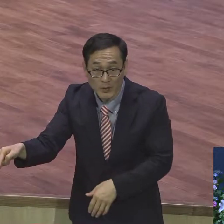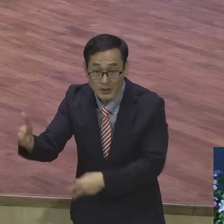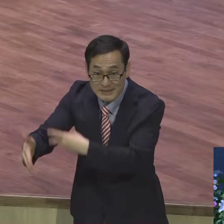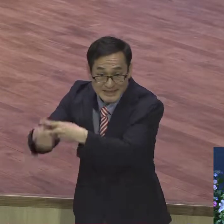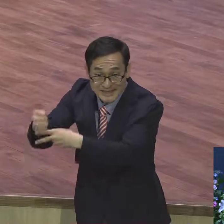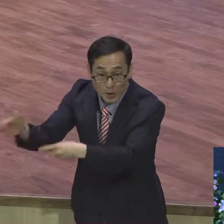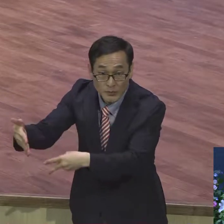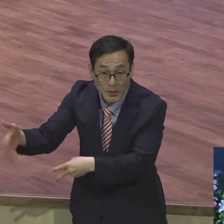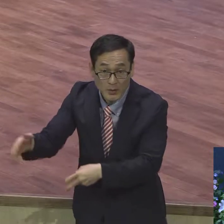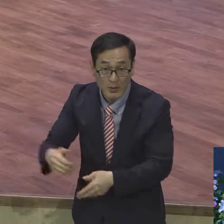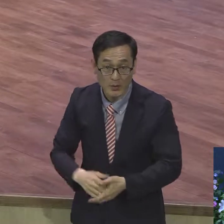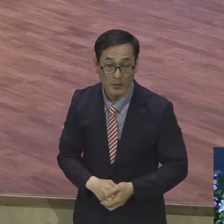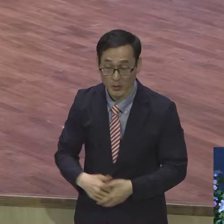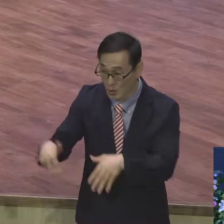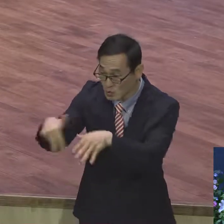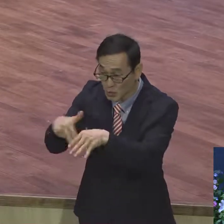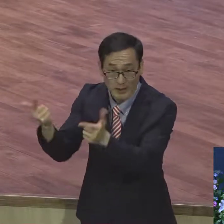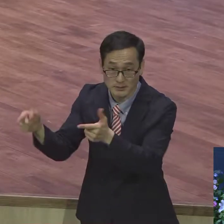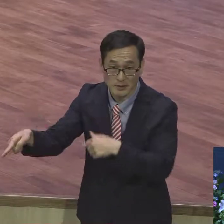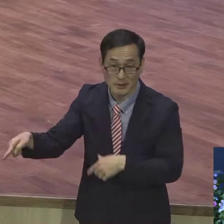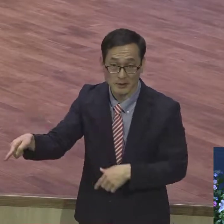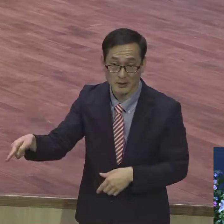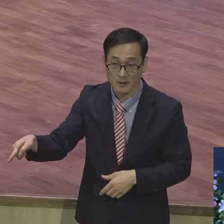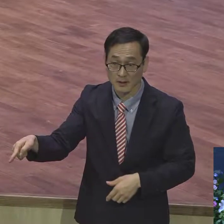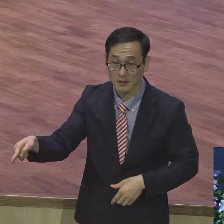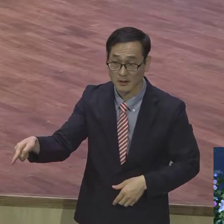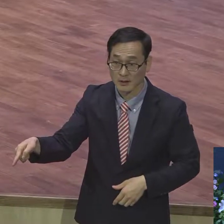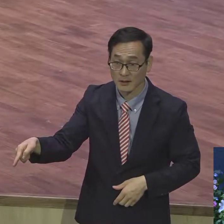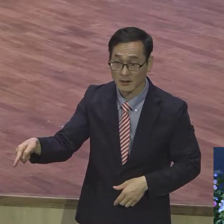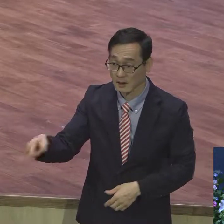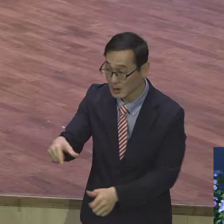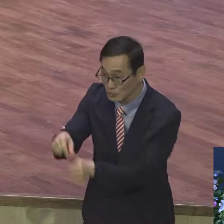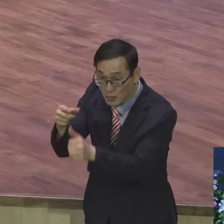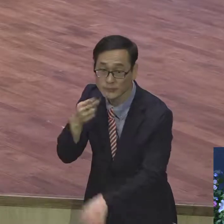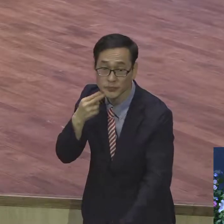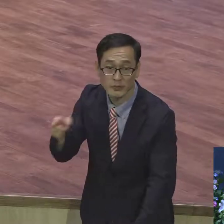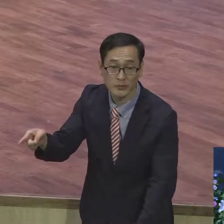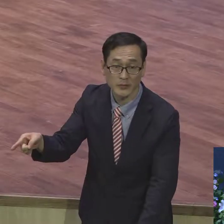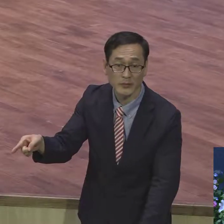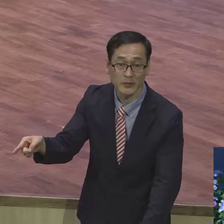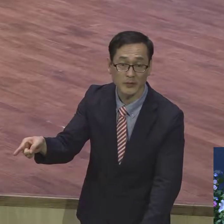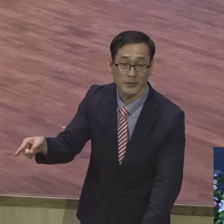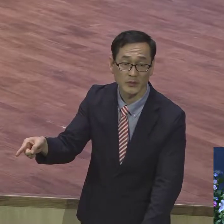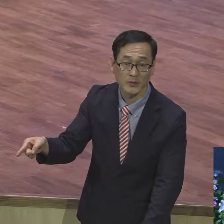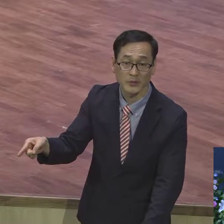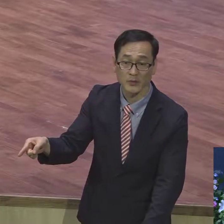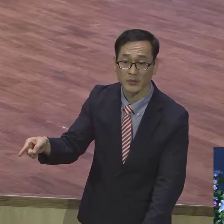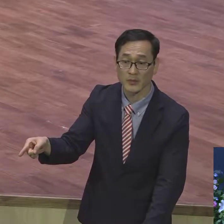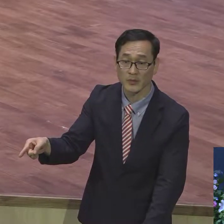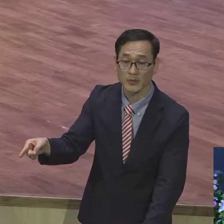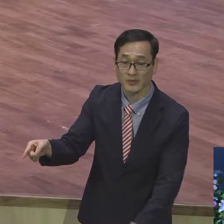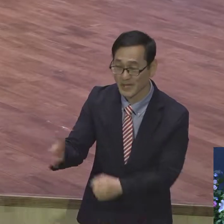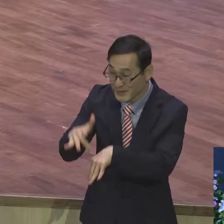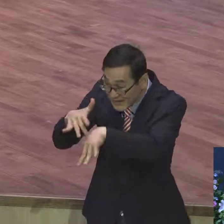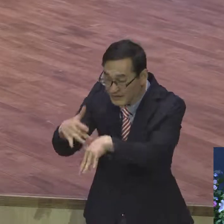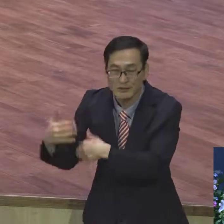신이야 종교가 아니에요. 그건 무슨 구원이 있어. 그건 없어요. 그건 그만 놔두지. 우상수입에 계속